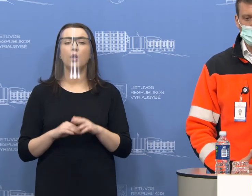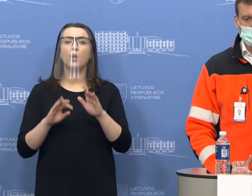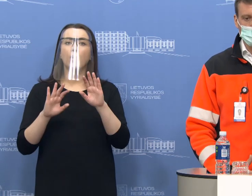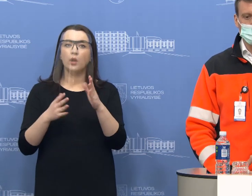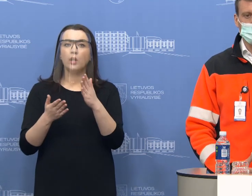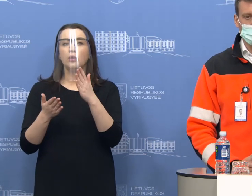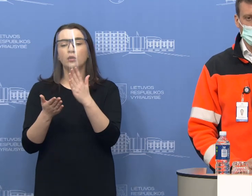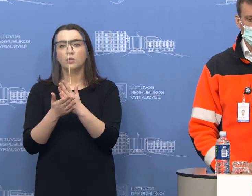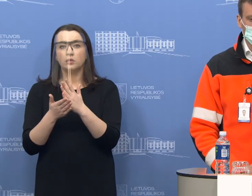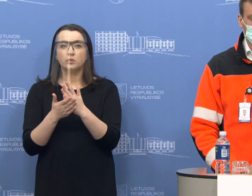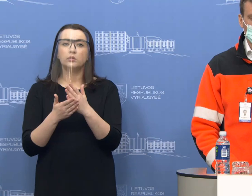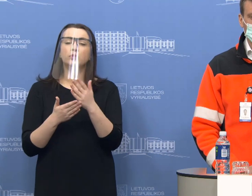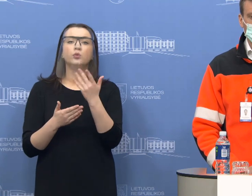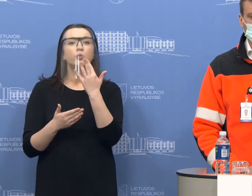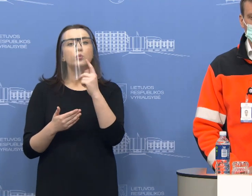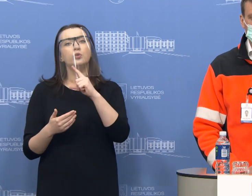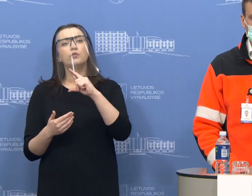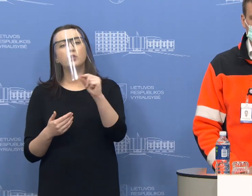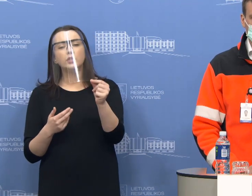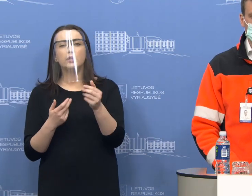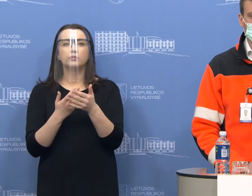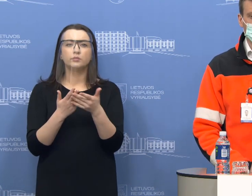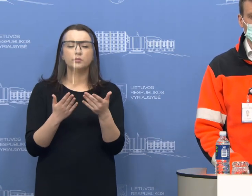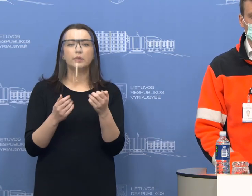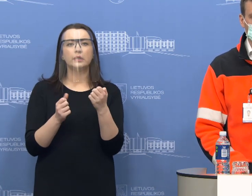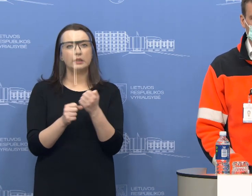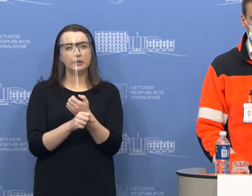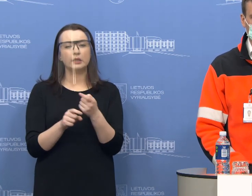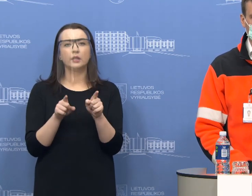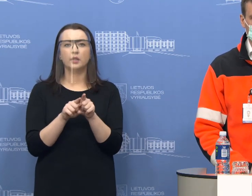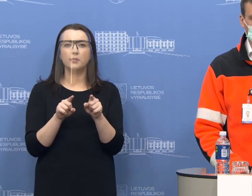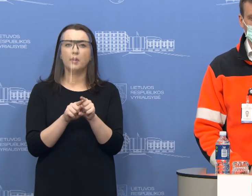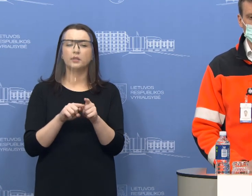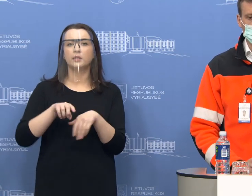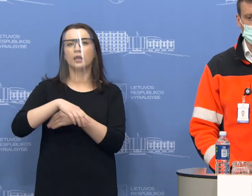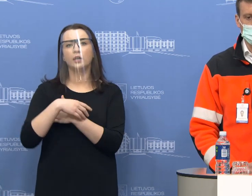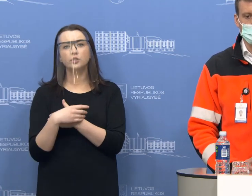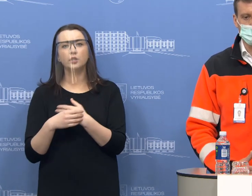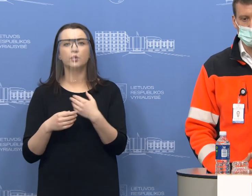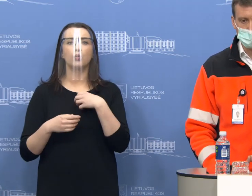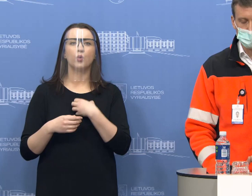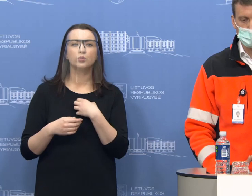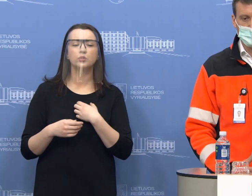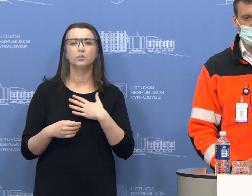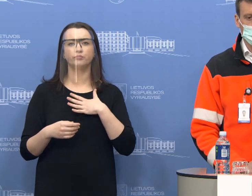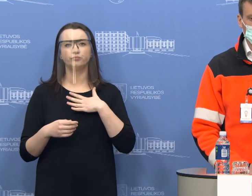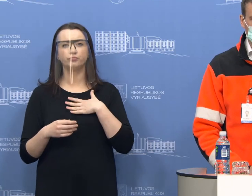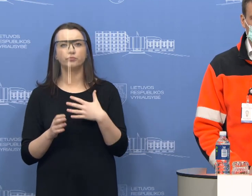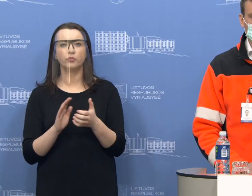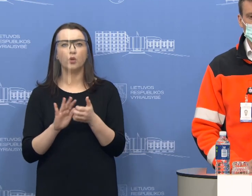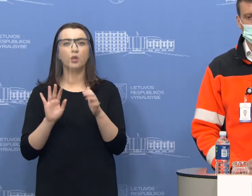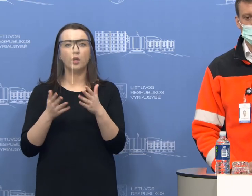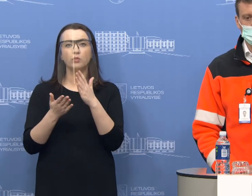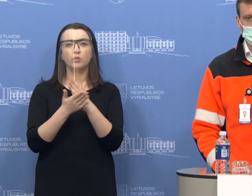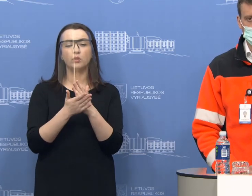trijų mano minėtų epidemiologinių kriterijų dar turi būti bent vienas iš klinikinių simptomų. Tai yra karšiajimas, kosulys arba dusulys. Jeigu